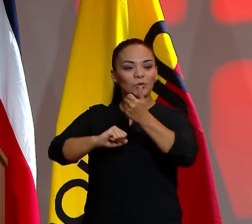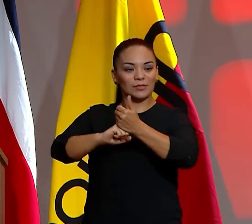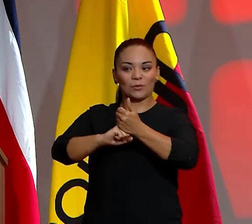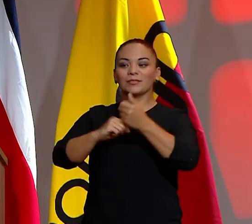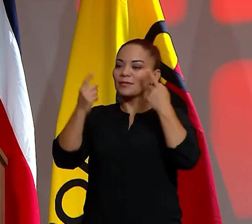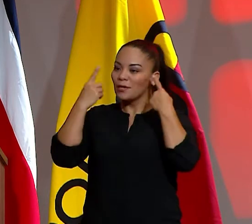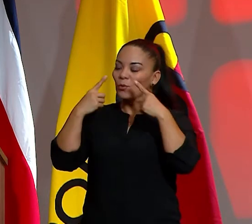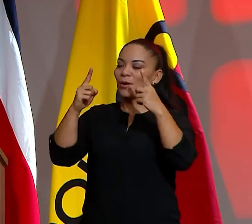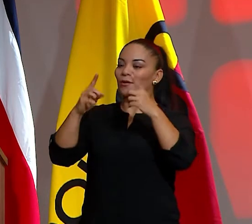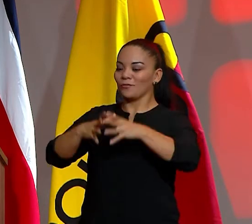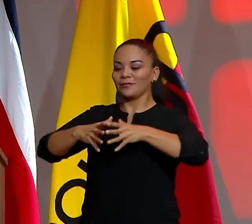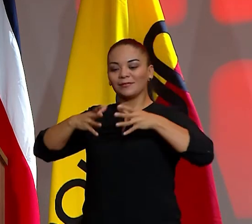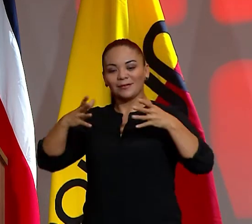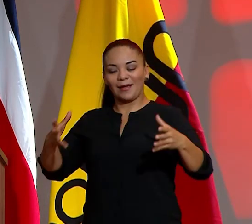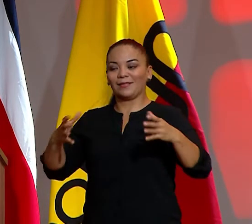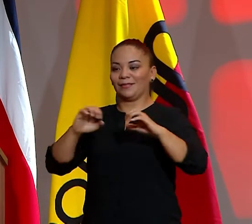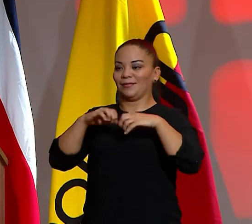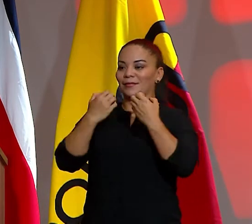hicieron grande.